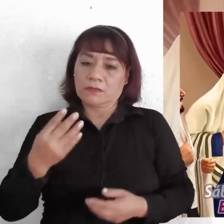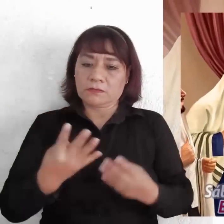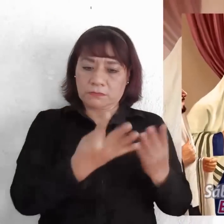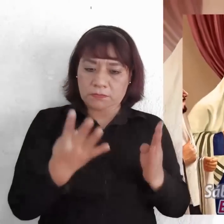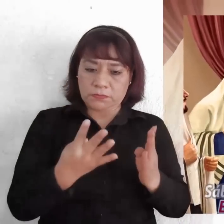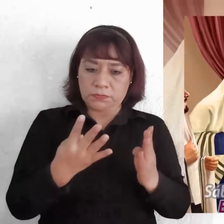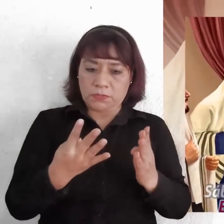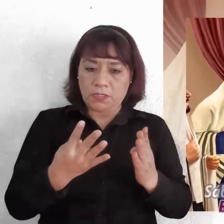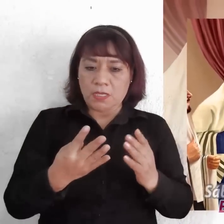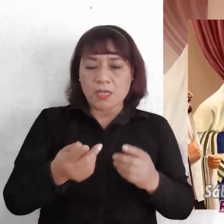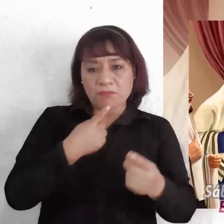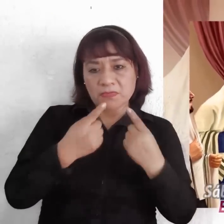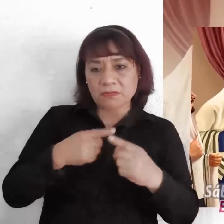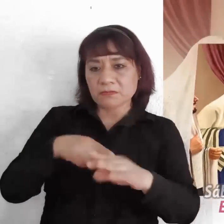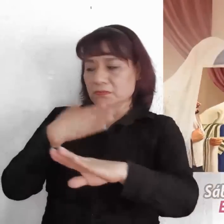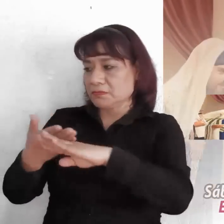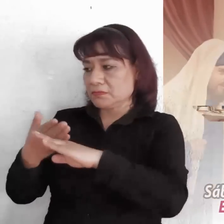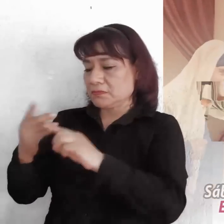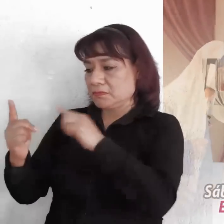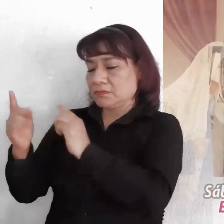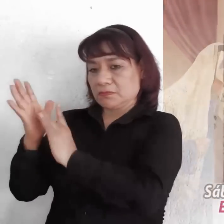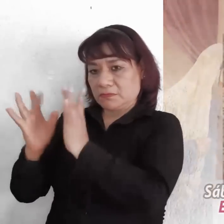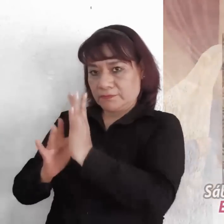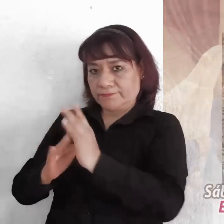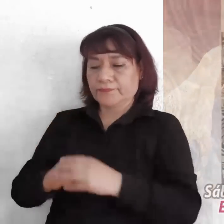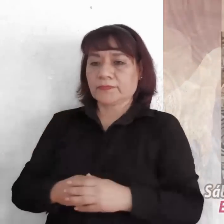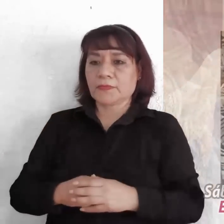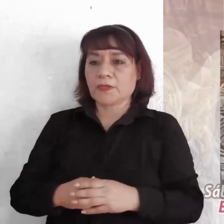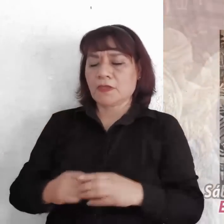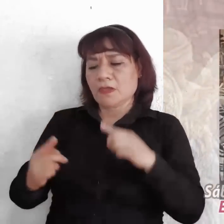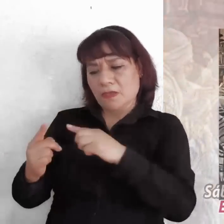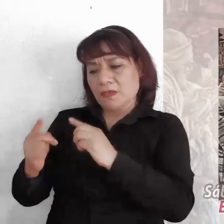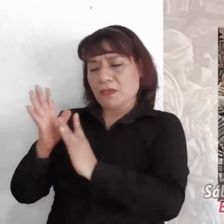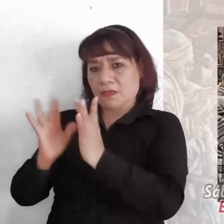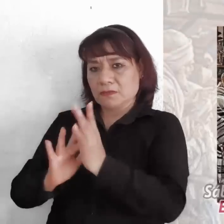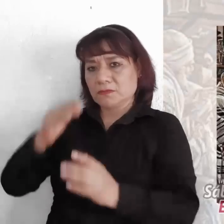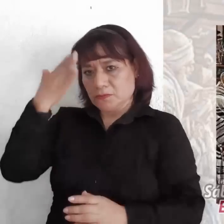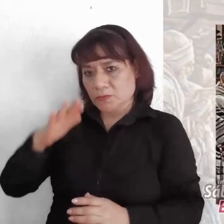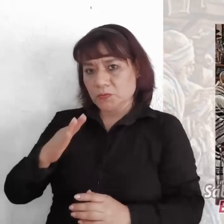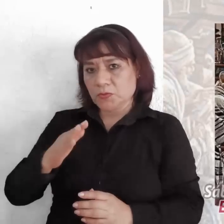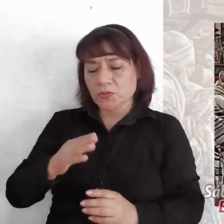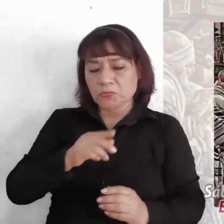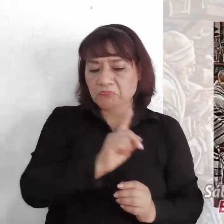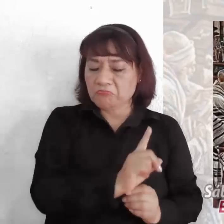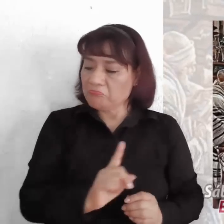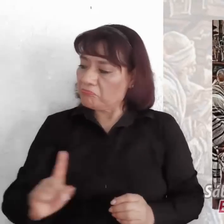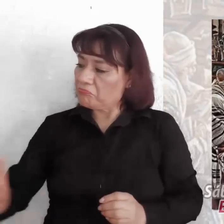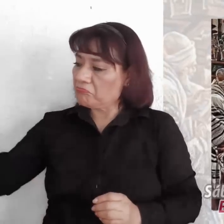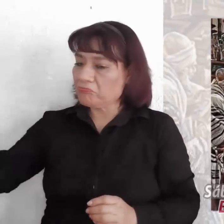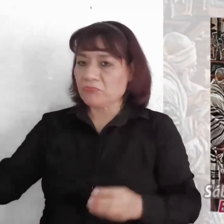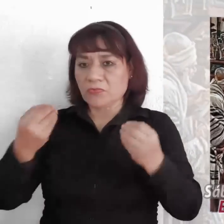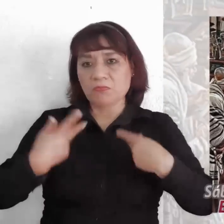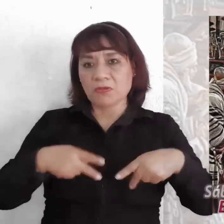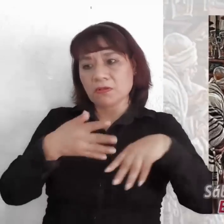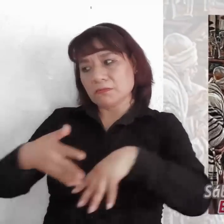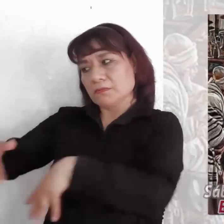confabularon contra Jesús para acabar con Él. Al saberlo, Jesús se retiró de ahí. Muchos